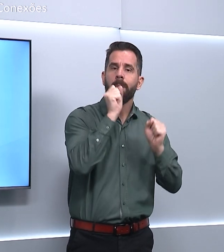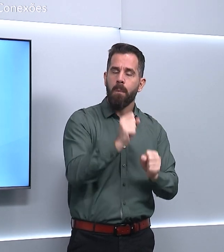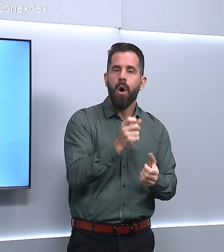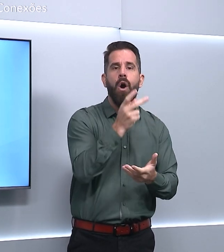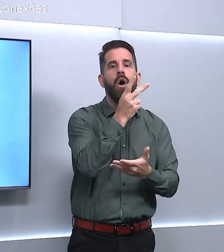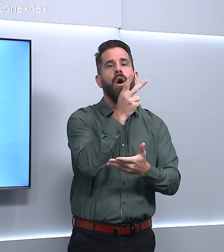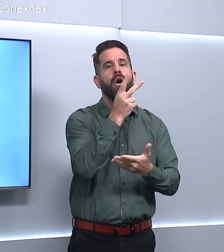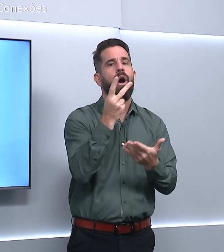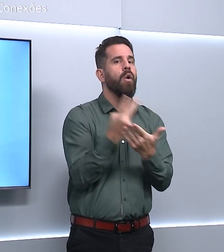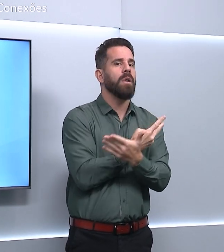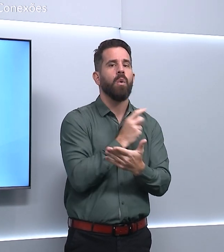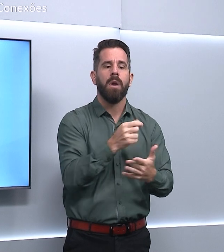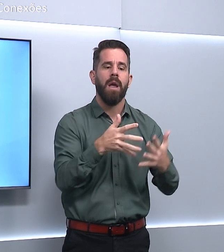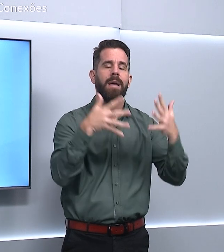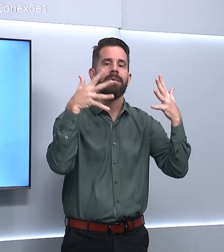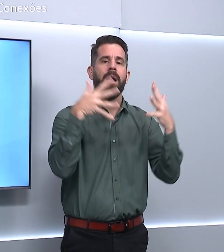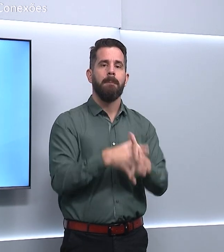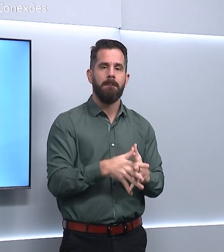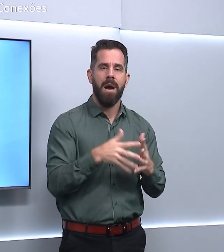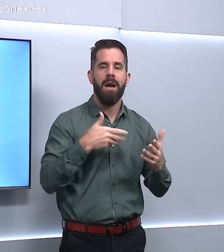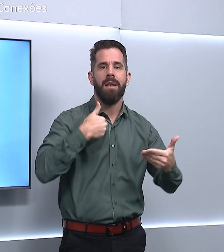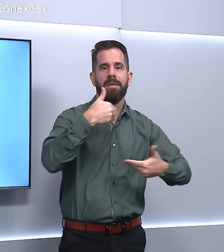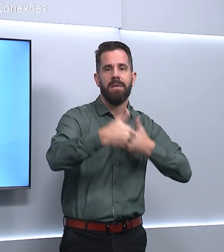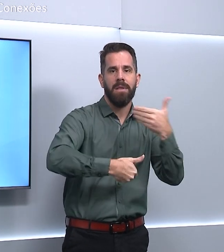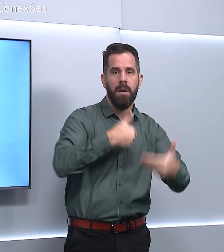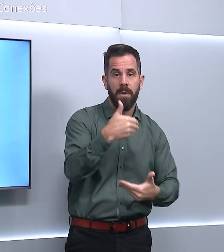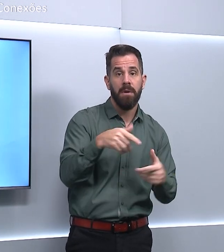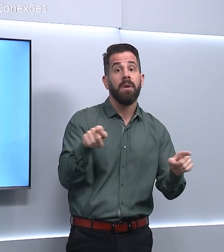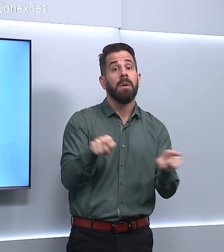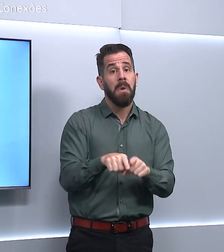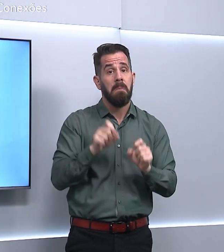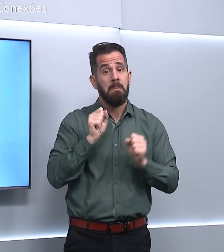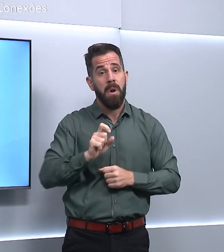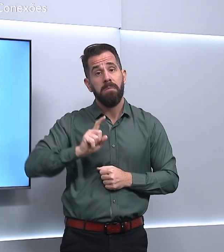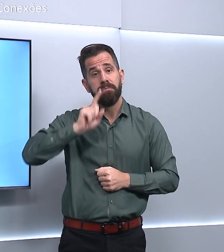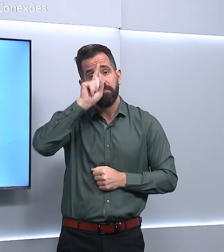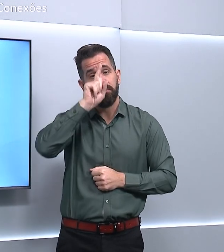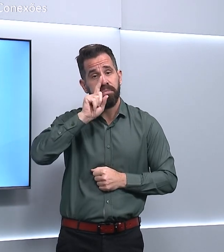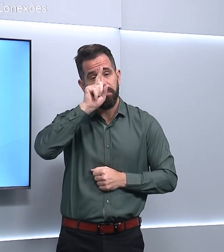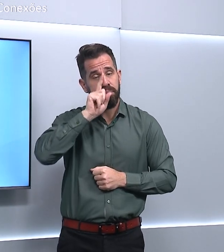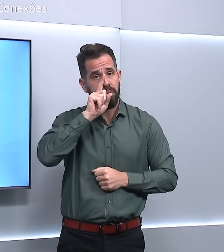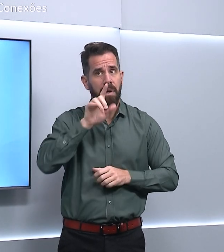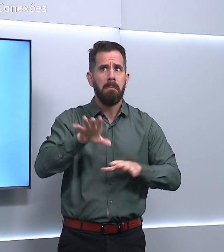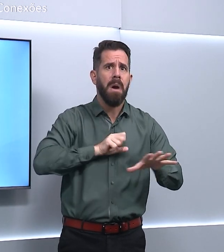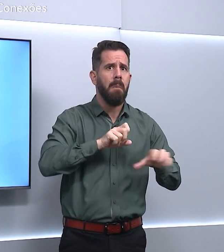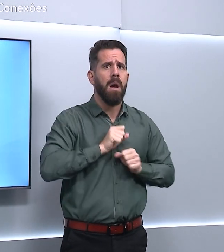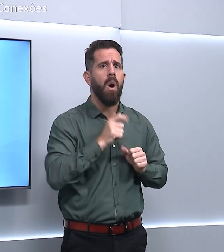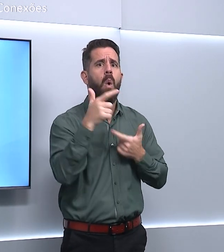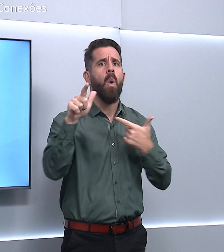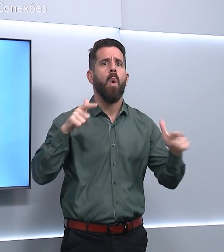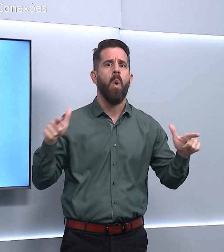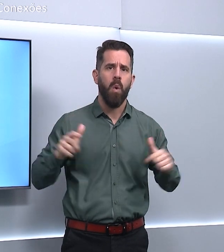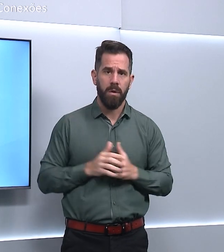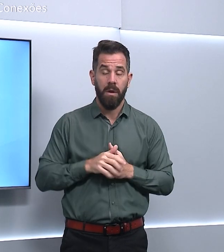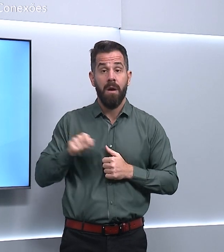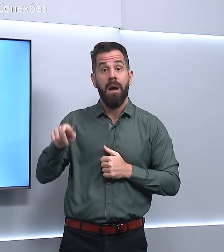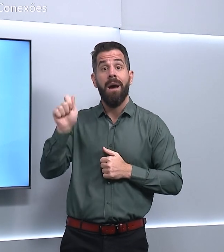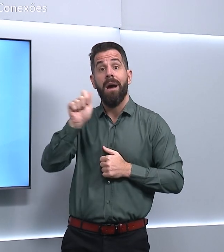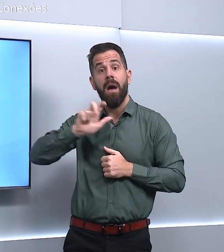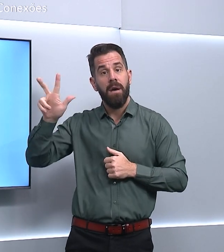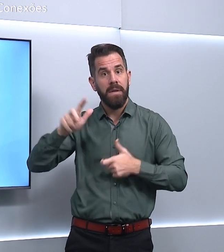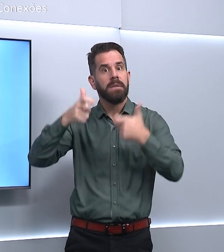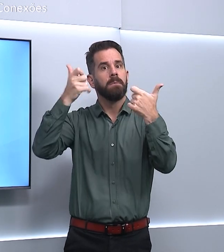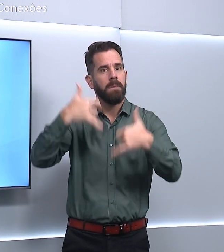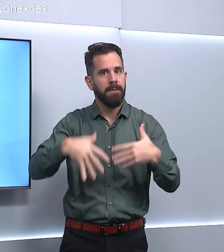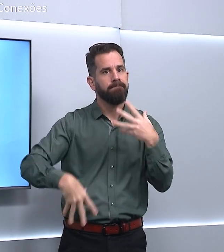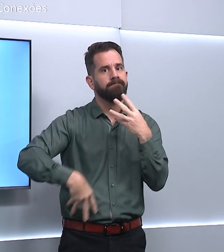negativamente nos tratamentos, além de apresentar riscos de contaminação. A entidade alerta ainda que